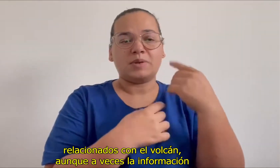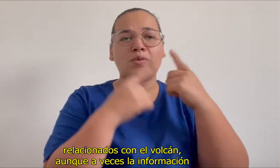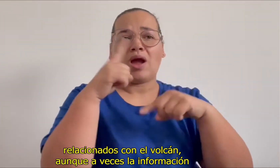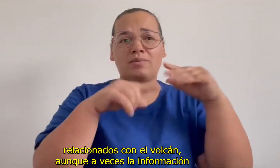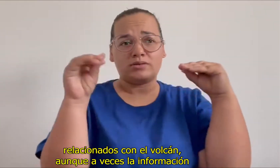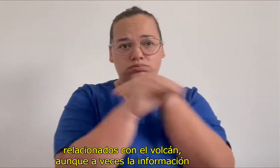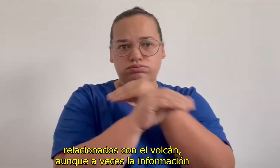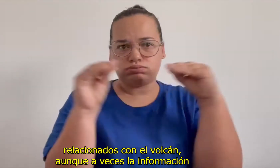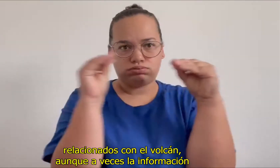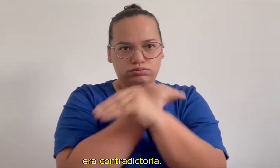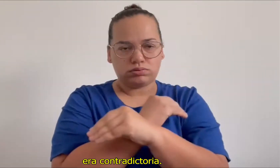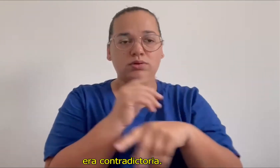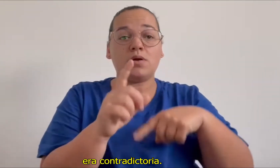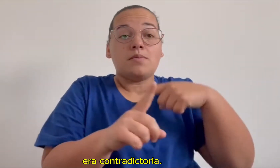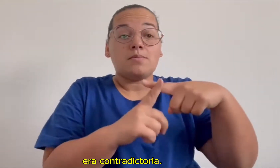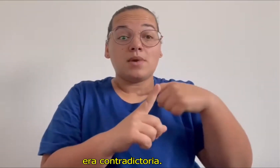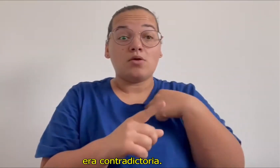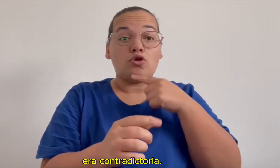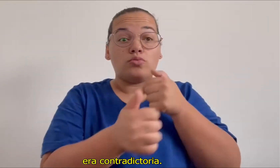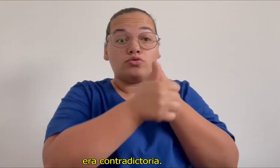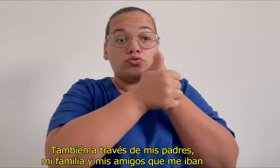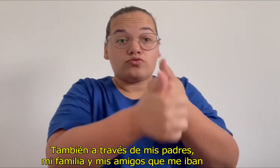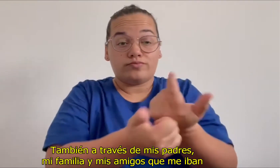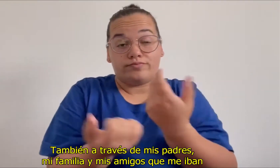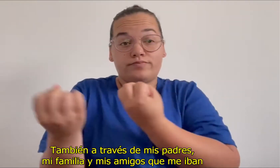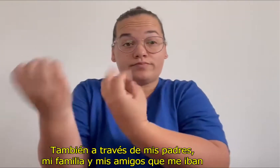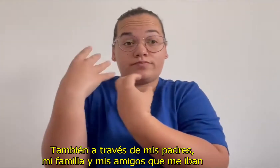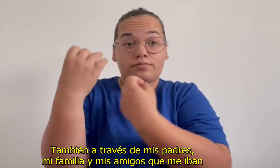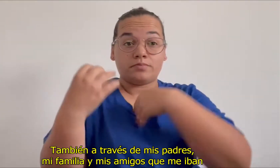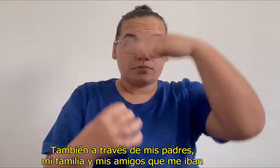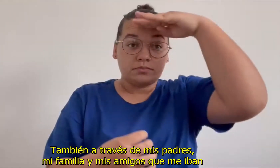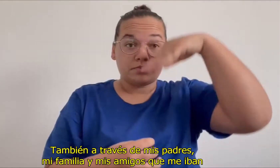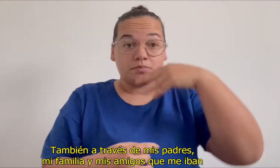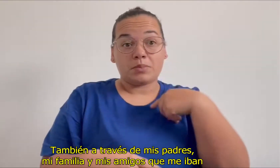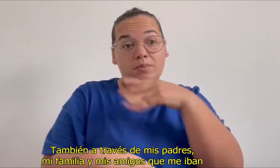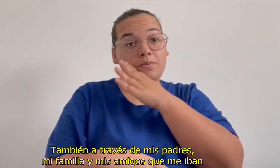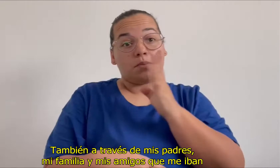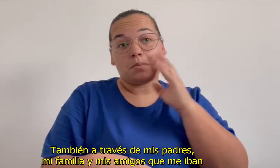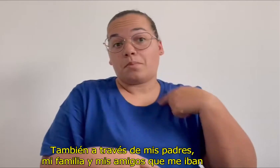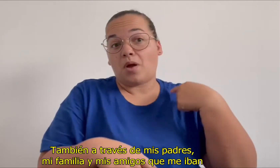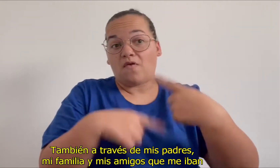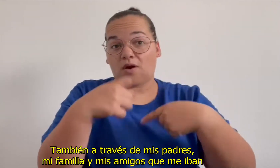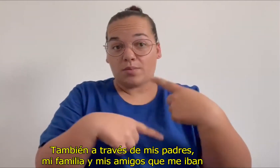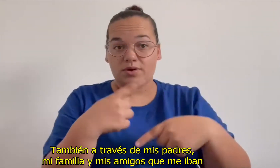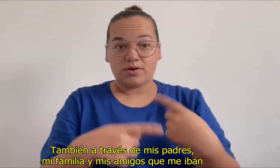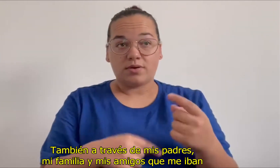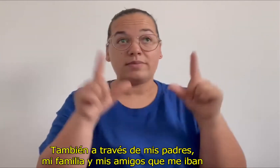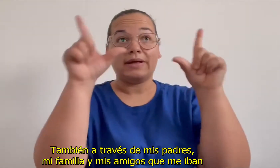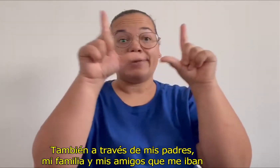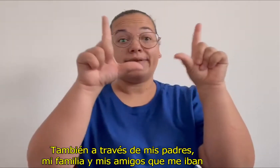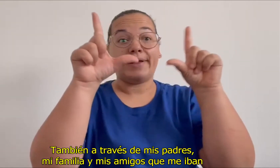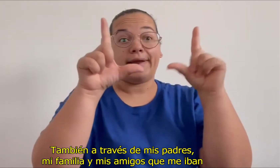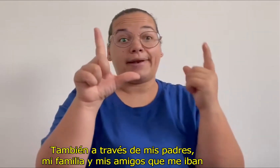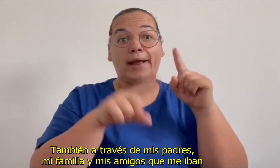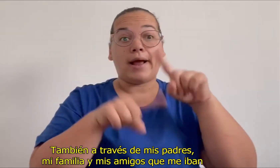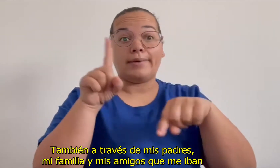veces la información era contradictoria. También a través de mis padres, mi familia y mis amigos que me iban